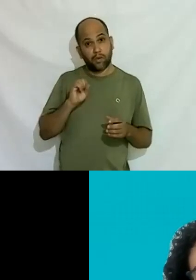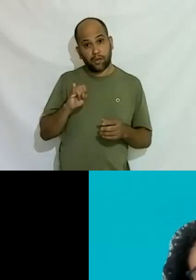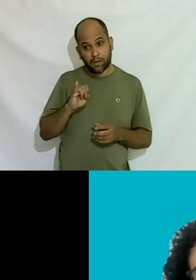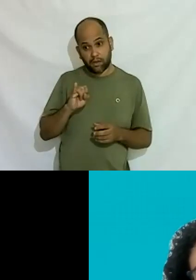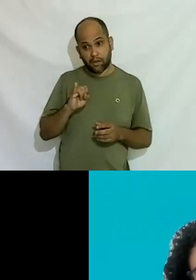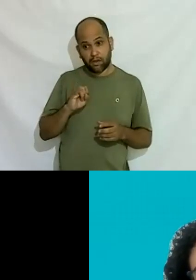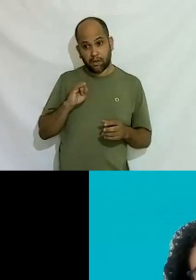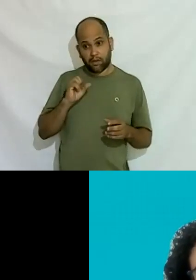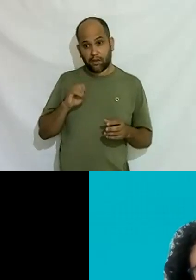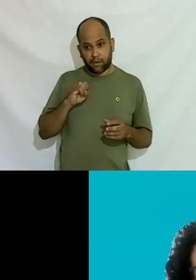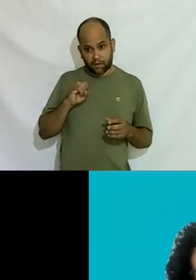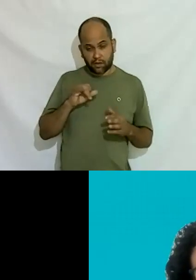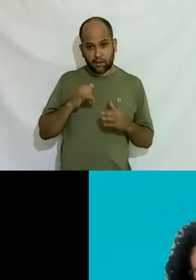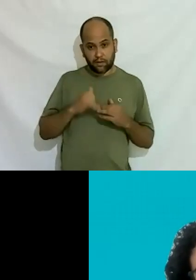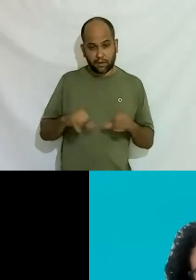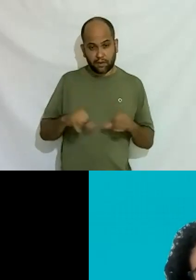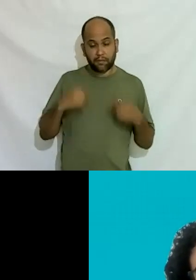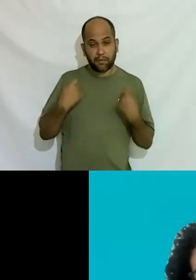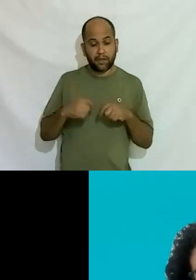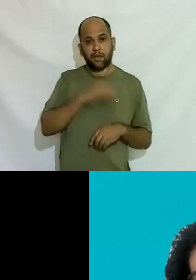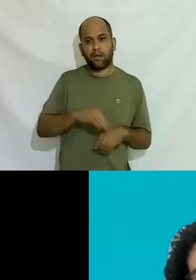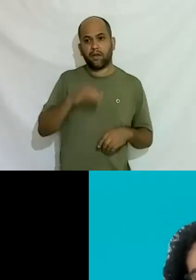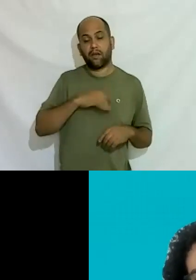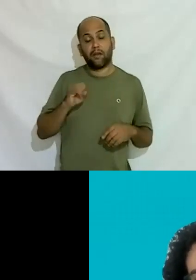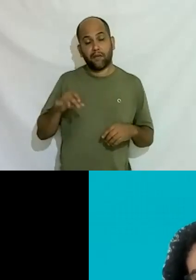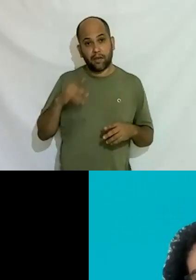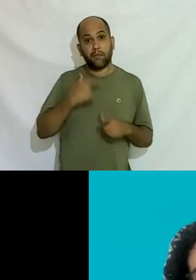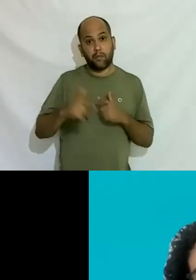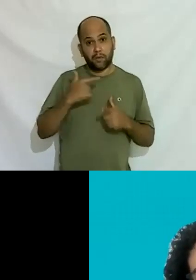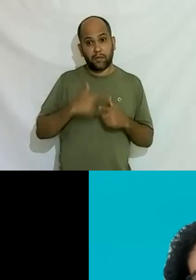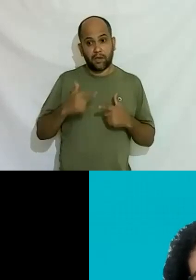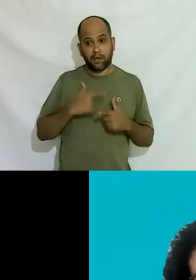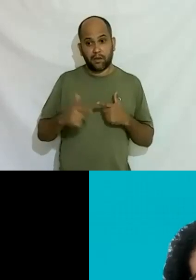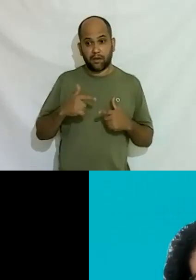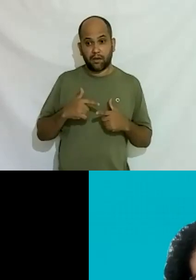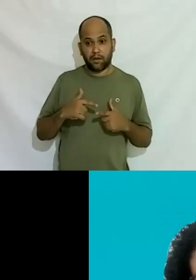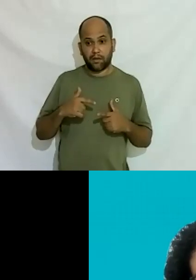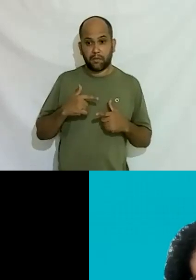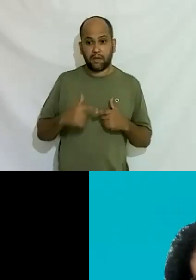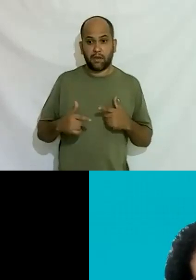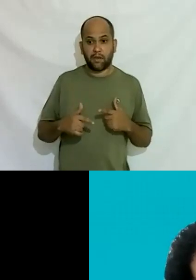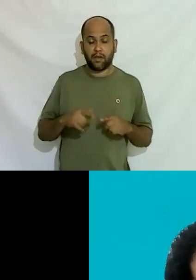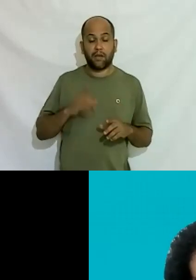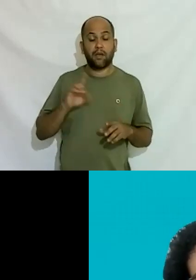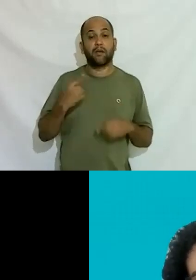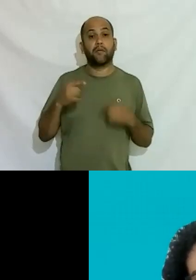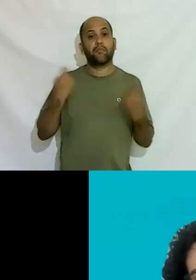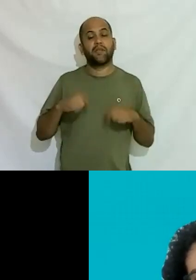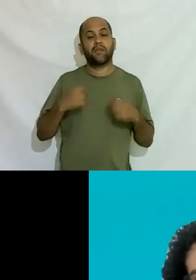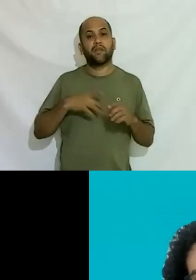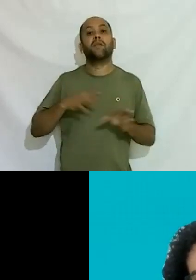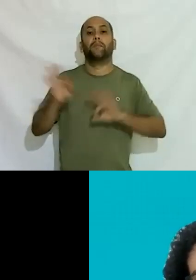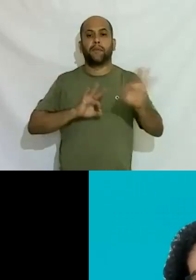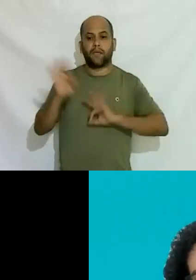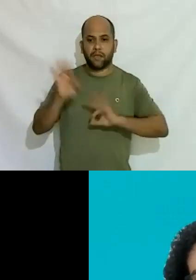precisa do salário vai ser um problema ali dentro vai causar problema com a empresa então precisa haver uma preparação